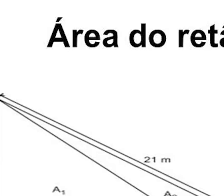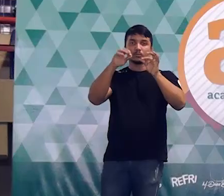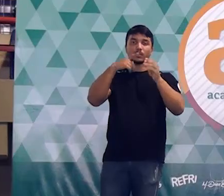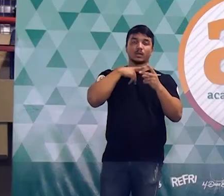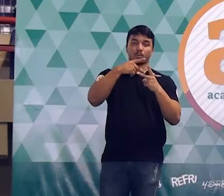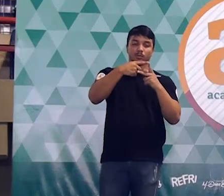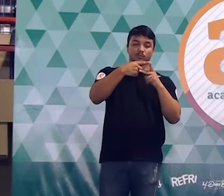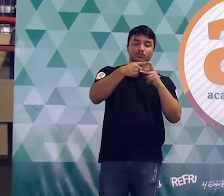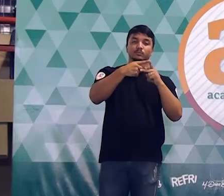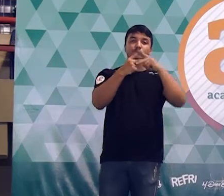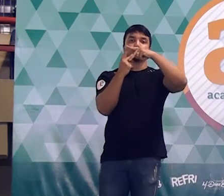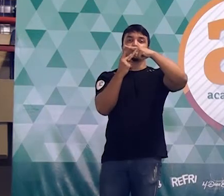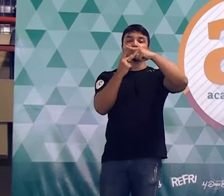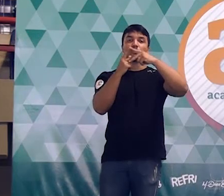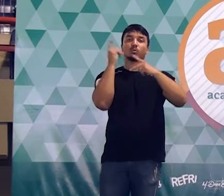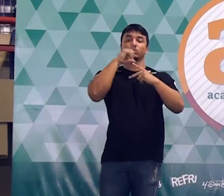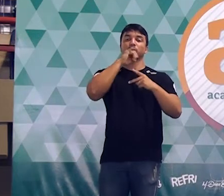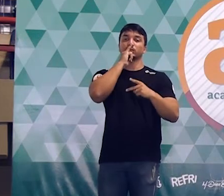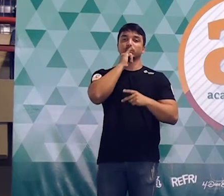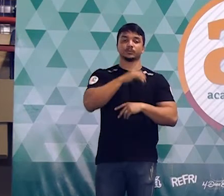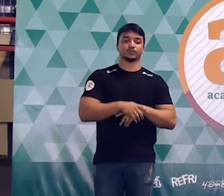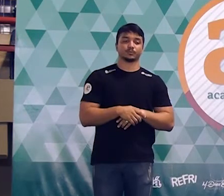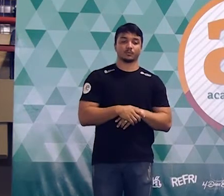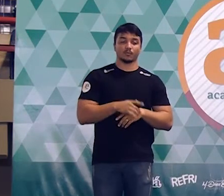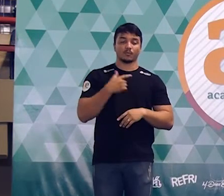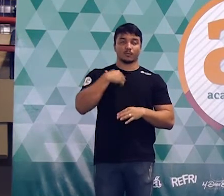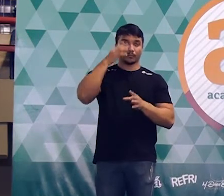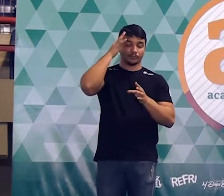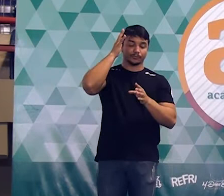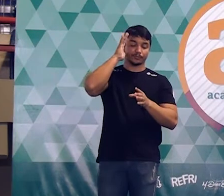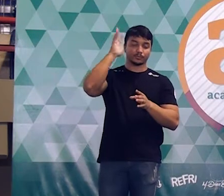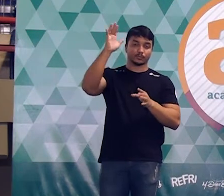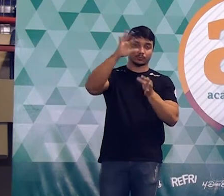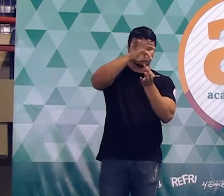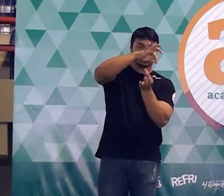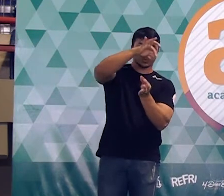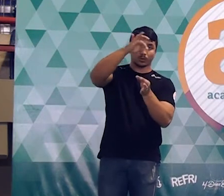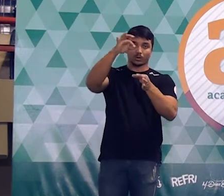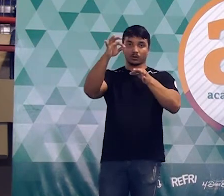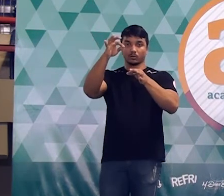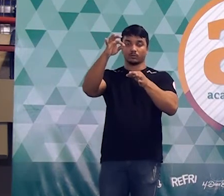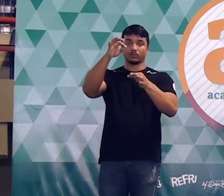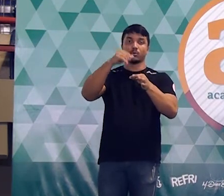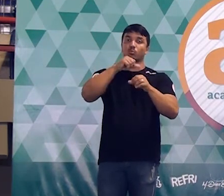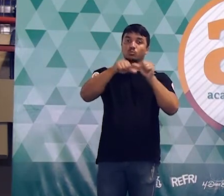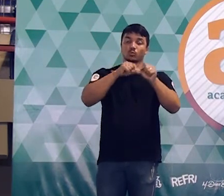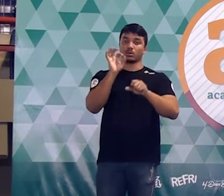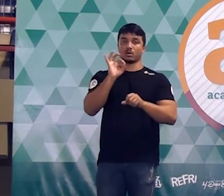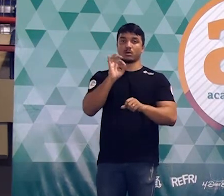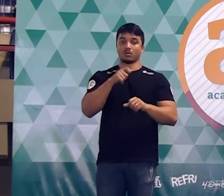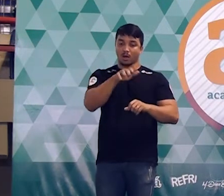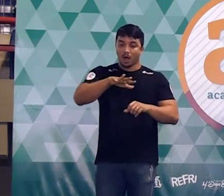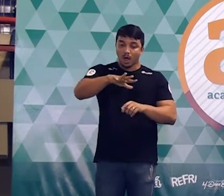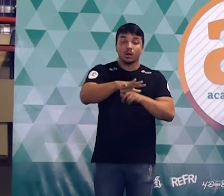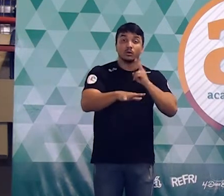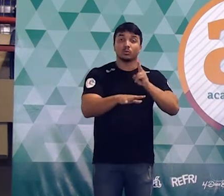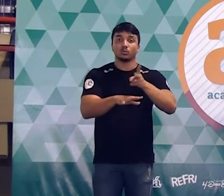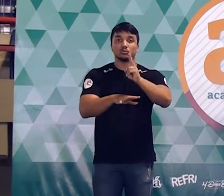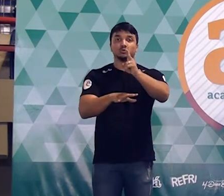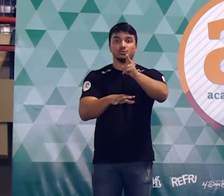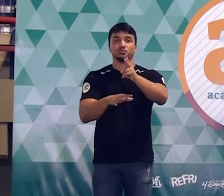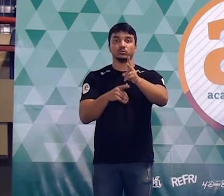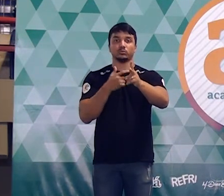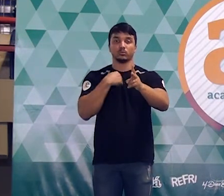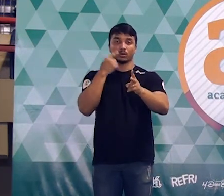está inclinado? Imagina só, estou pegando o triângulo que está inclinado e colocando em pé. Isso não altera a área da figura. Só que na hora que a gente